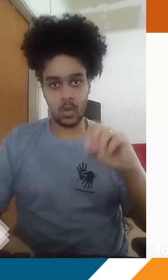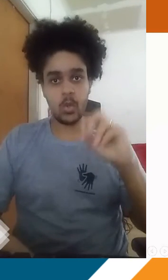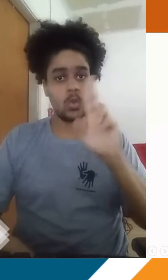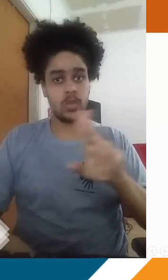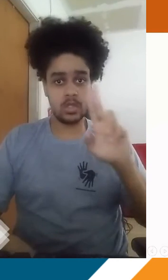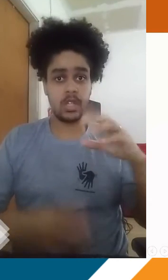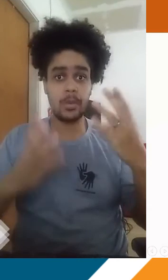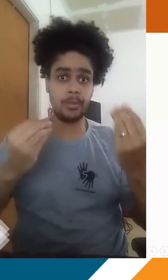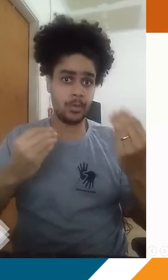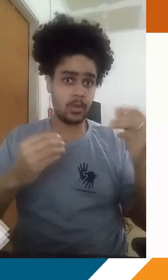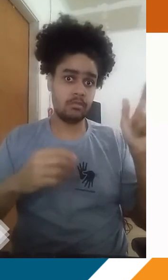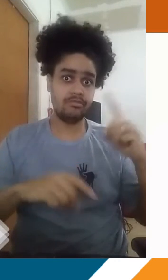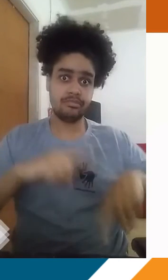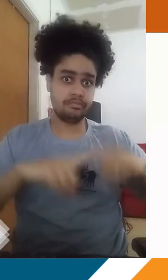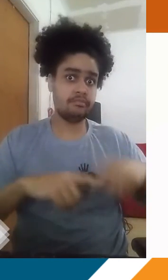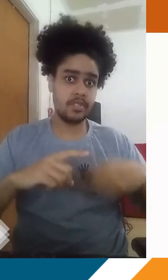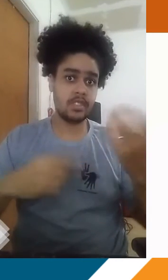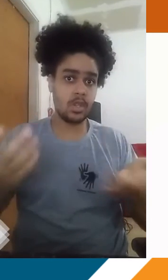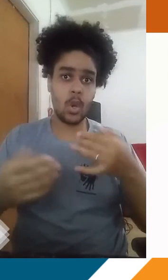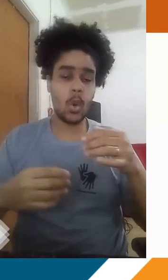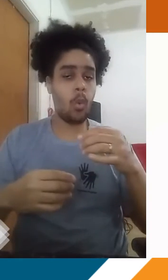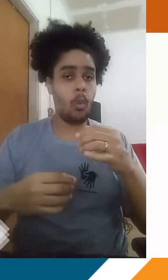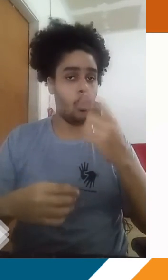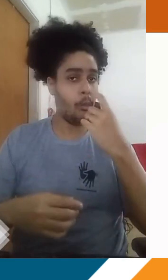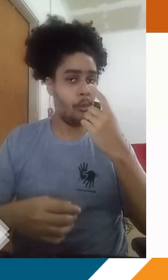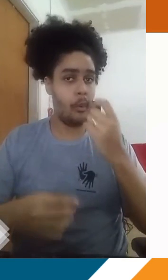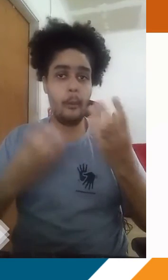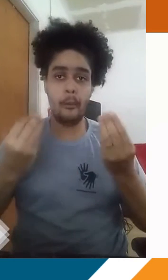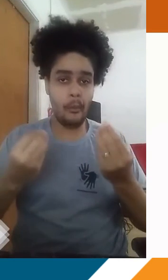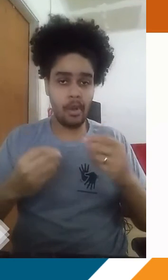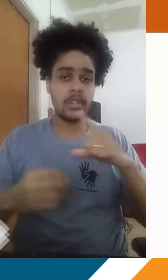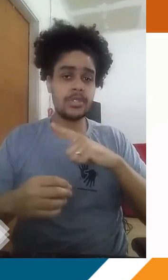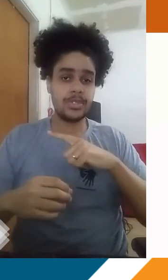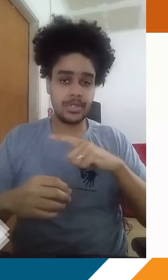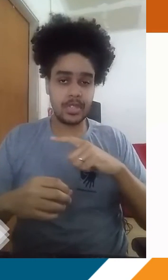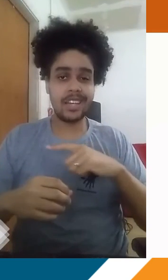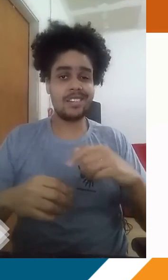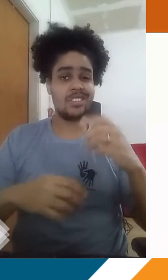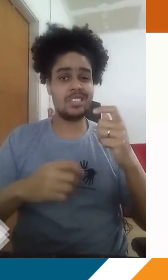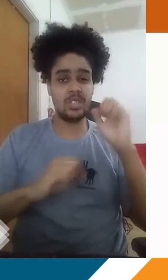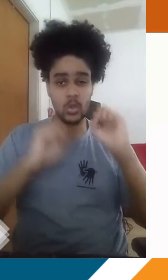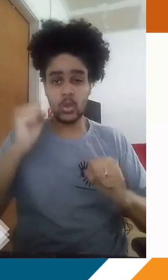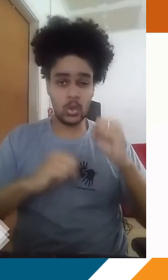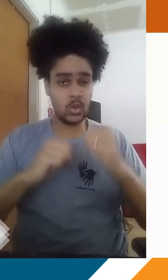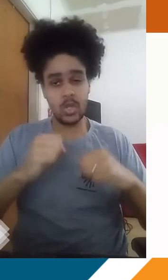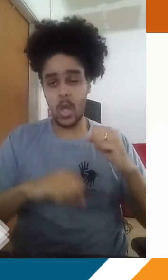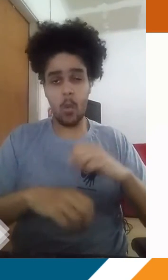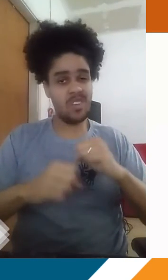muito esse tipo de recurso e, consequentemente, polua demais. É um país que tem um parque industrial gigante, o segundo